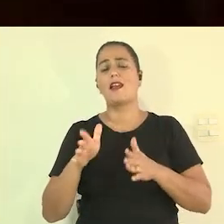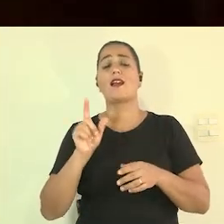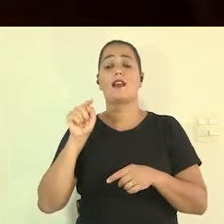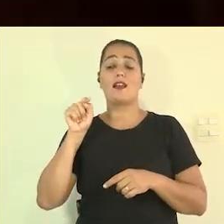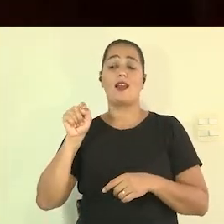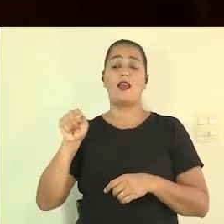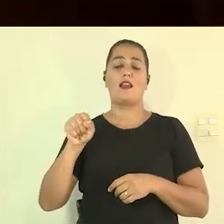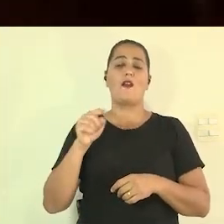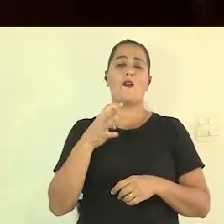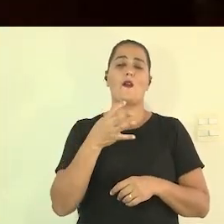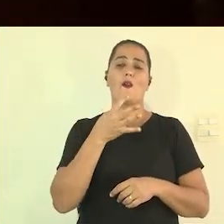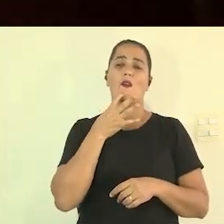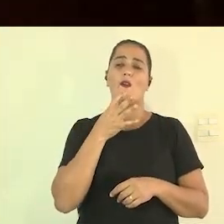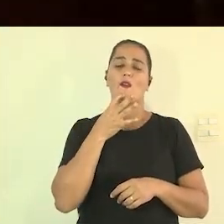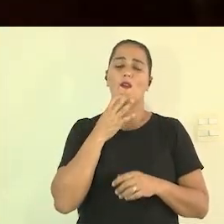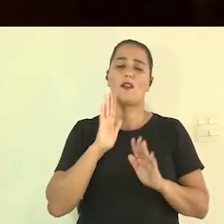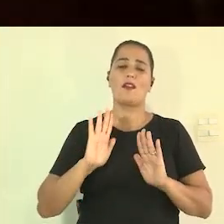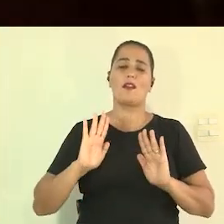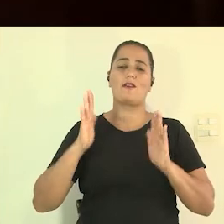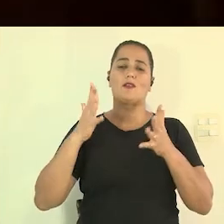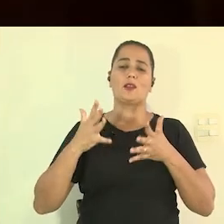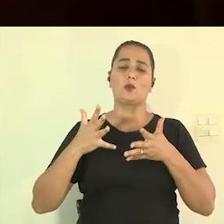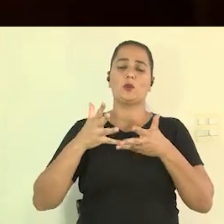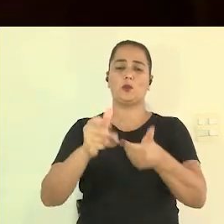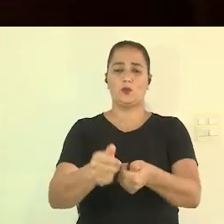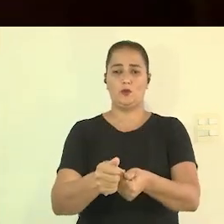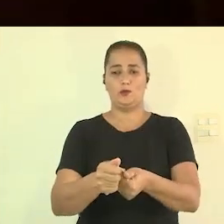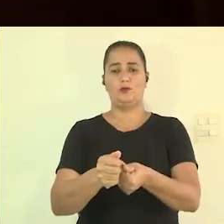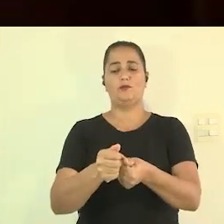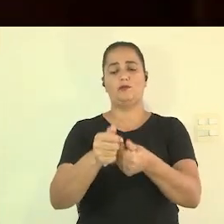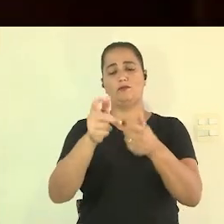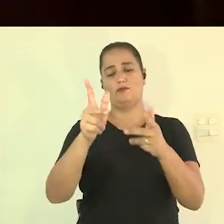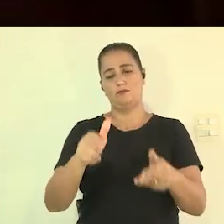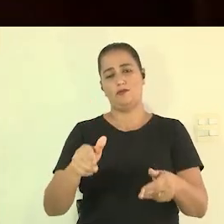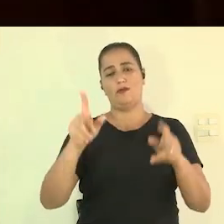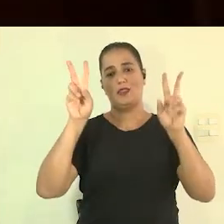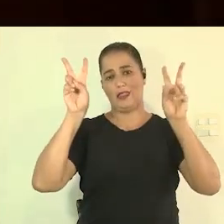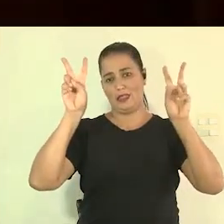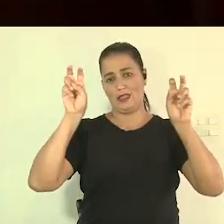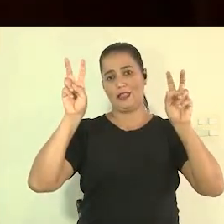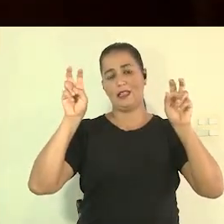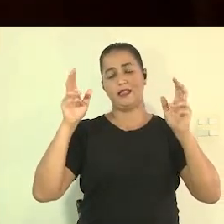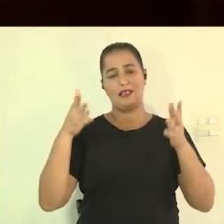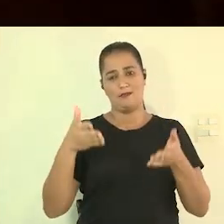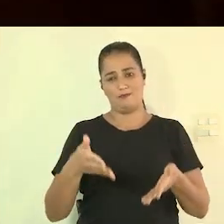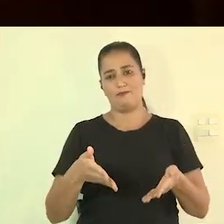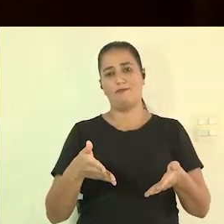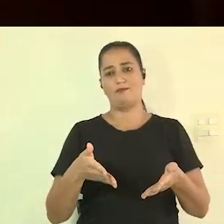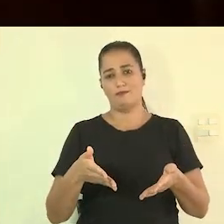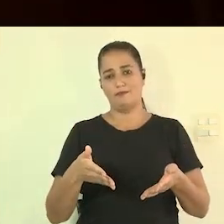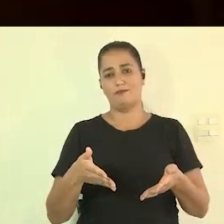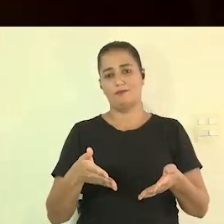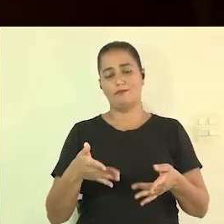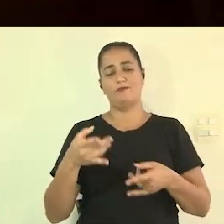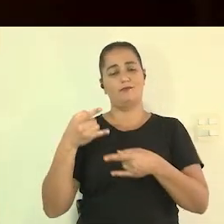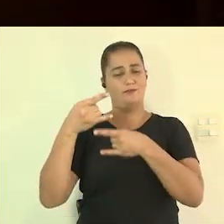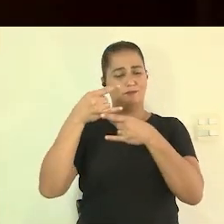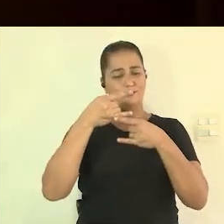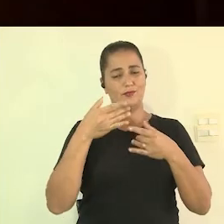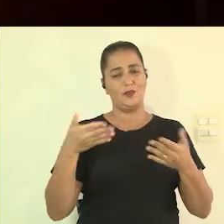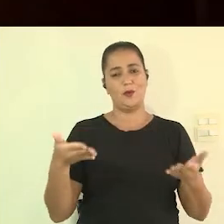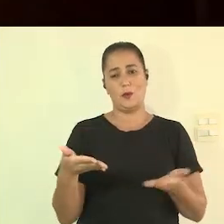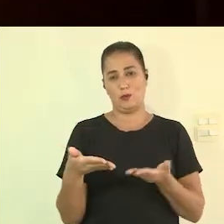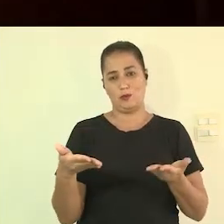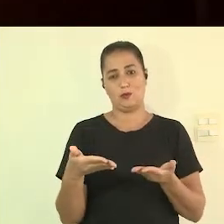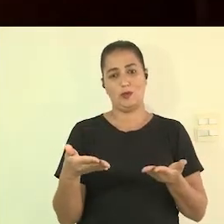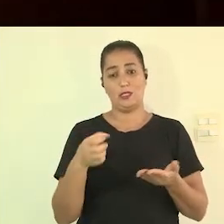ali ele vai ser conhecido como um evento pra todo mundo como é o tema da nossa live aqui